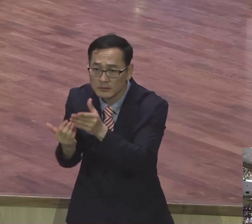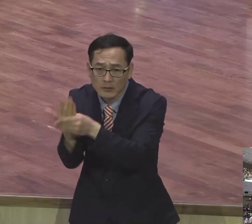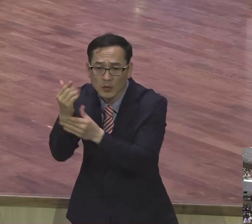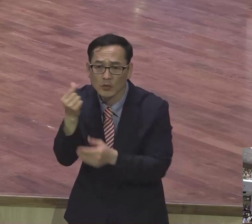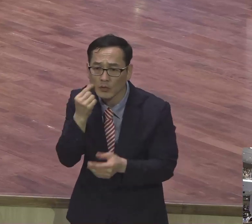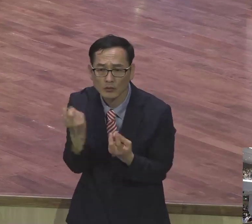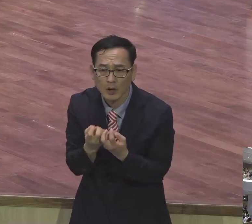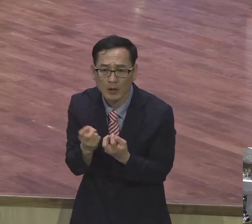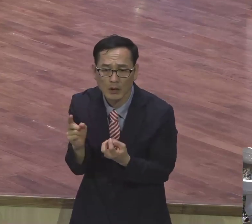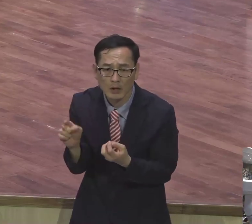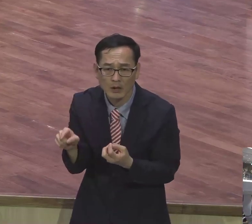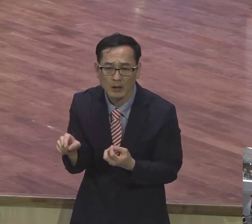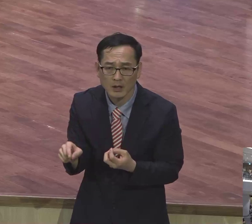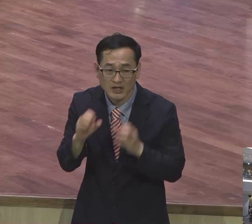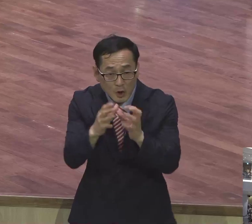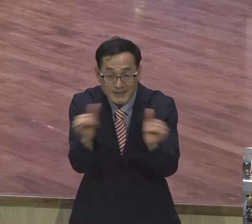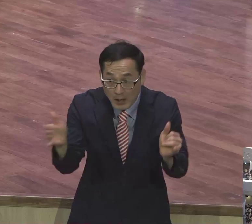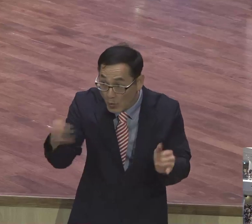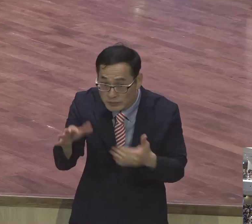없이 어찌 들으리요.